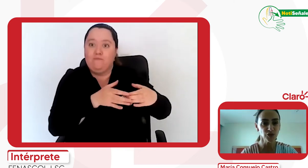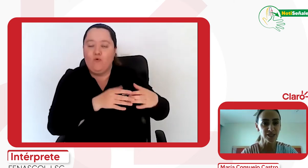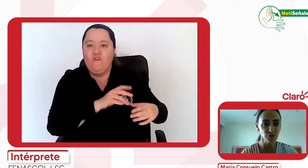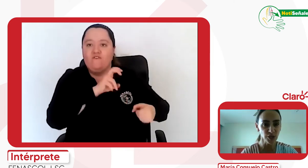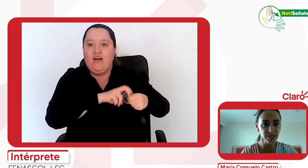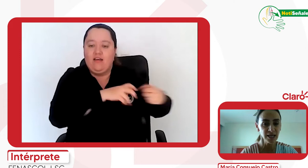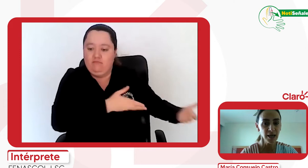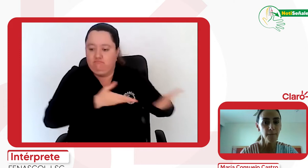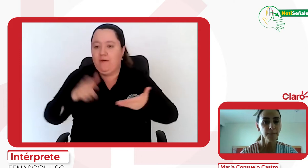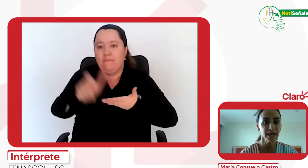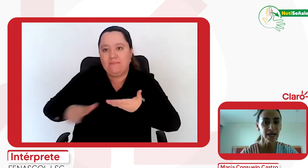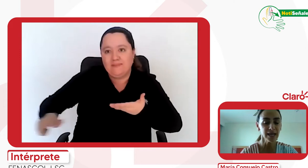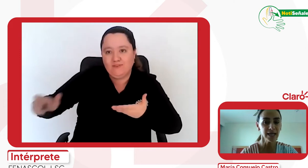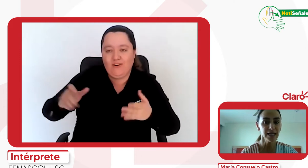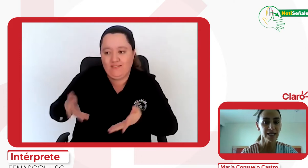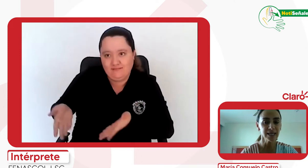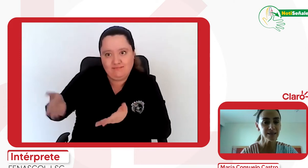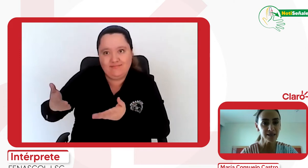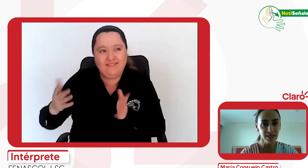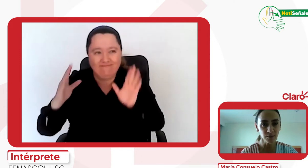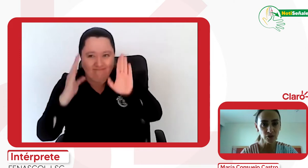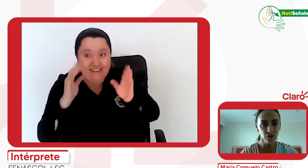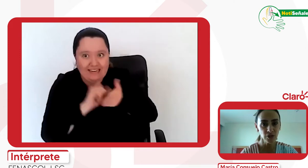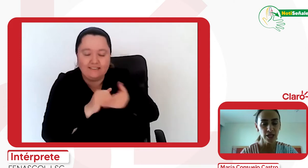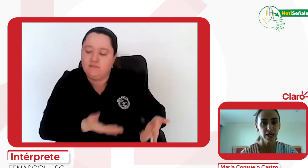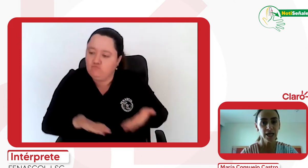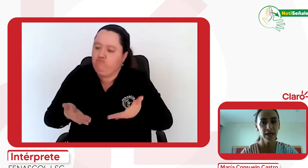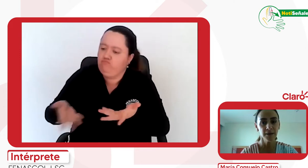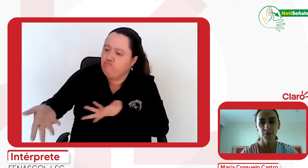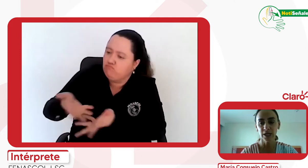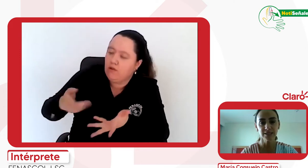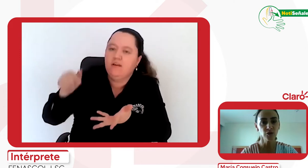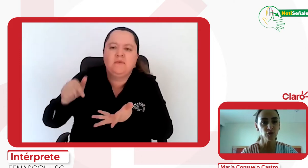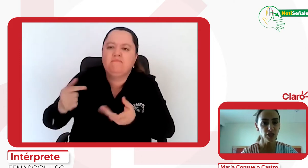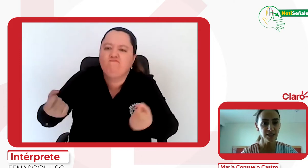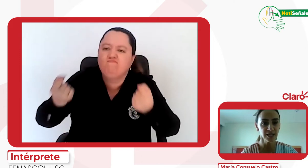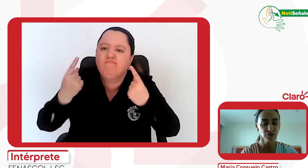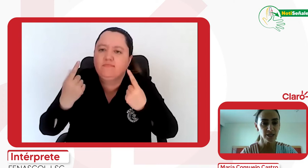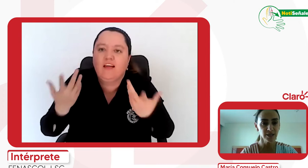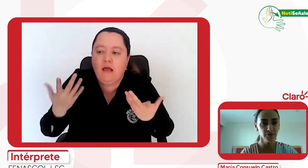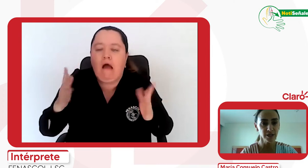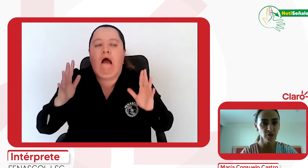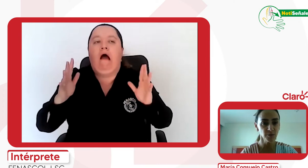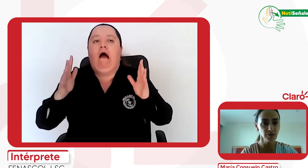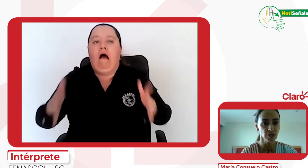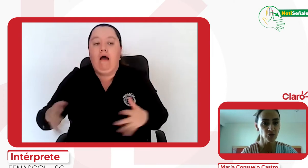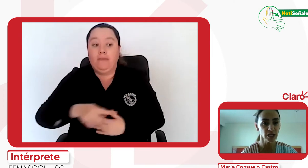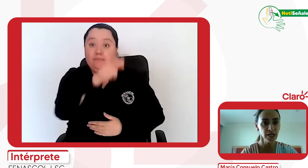asesores, para que entendiéramos que las circunstancias a las cuales se enfrenta una persona sorda